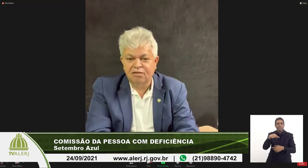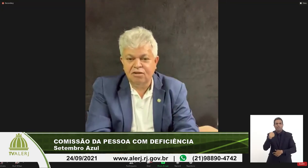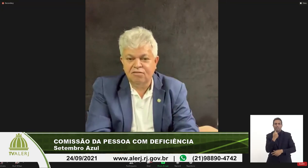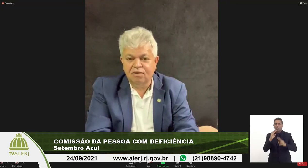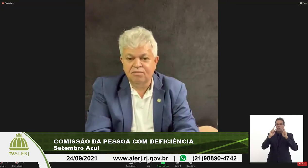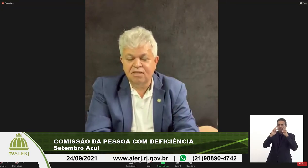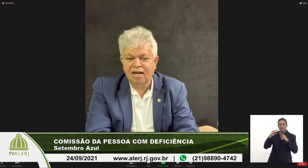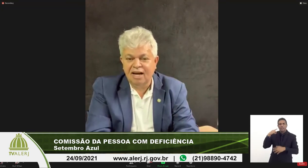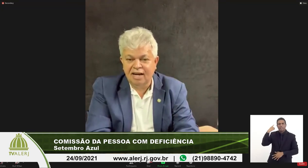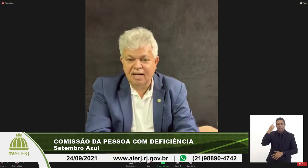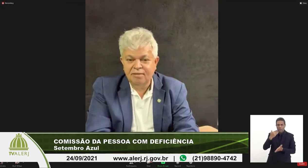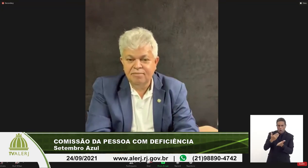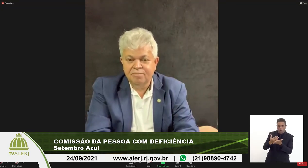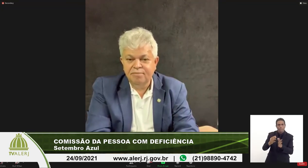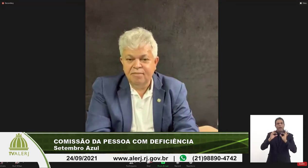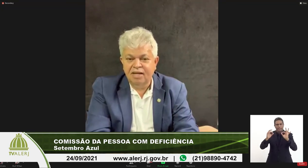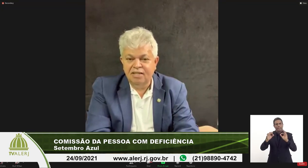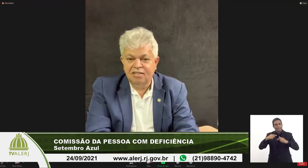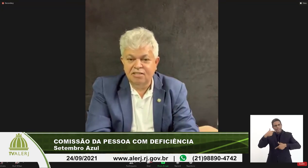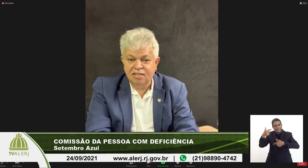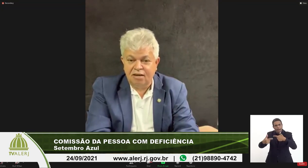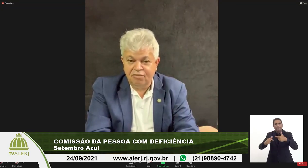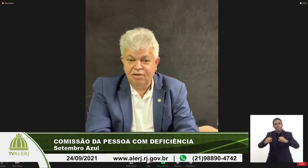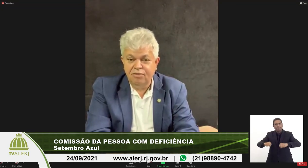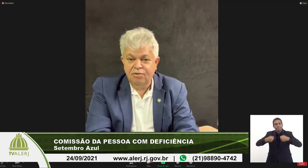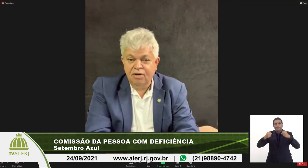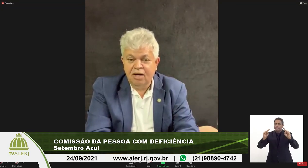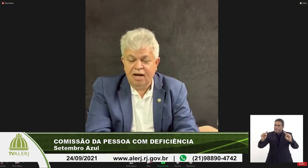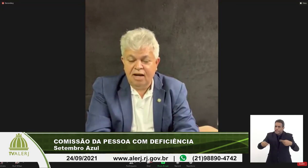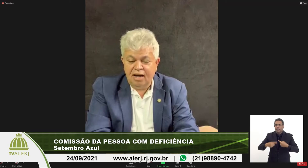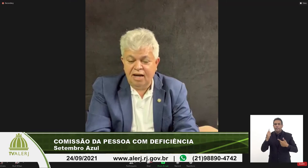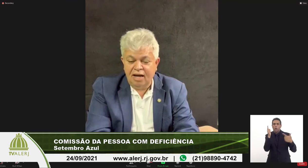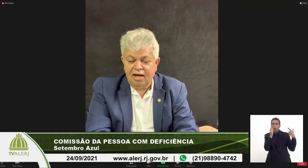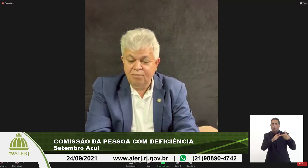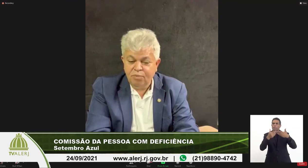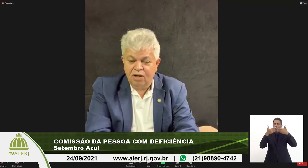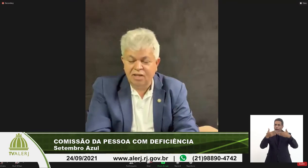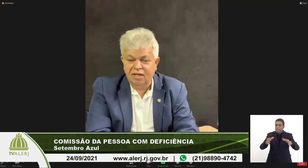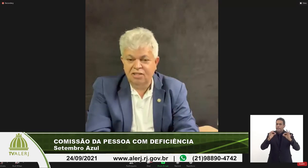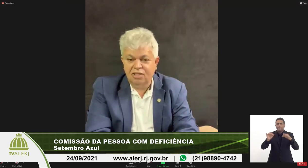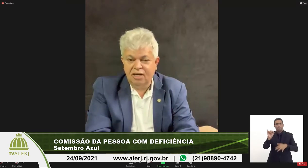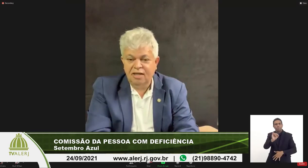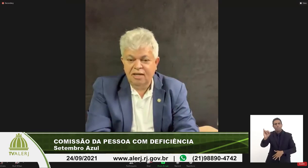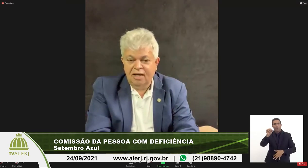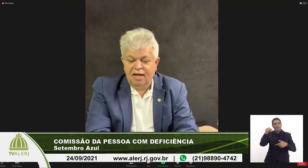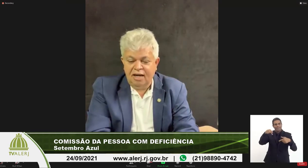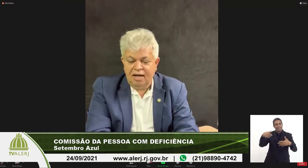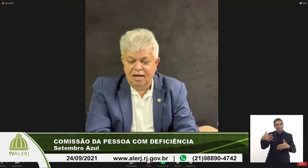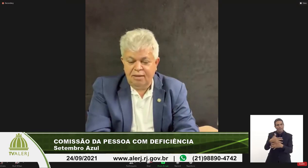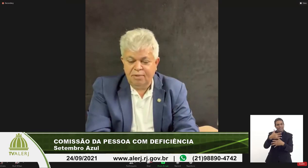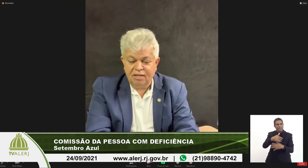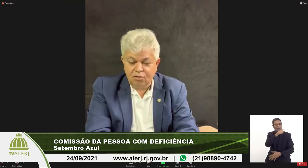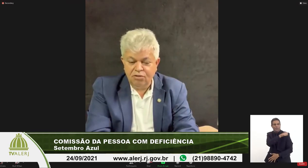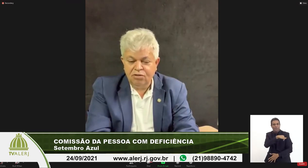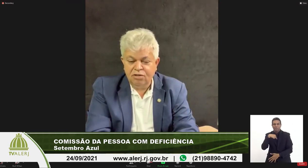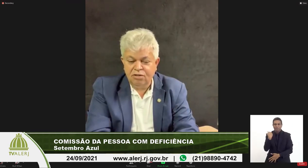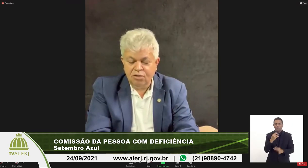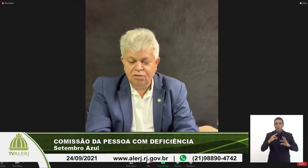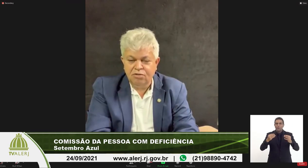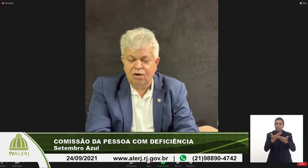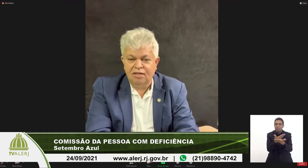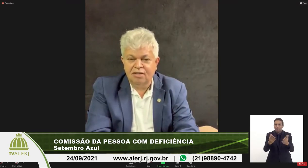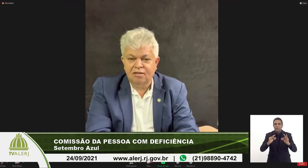deputados nós vamos encarar esse desafio é importante né para todos